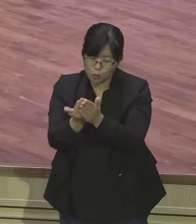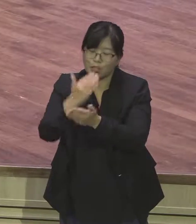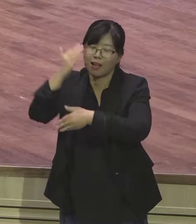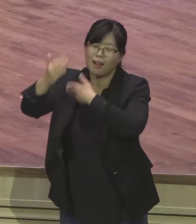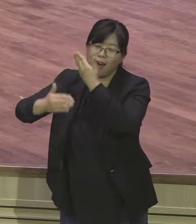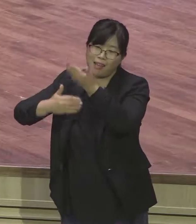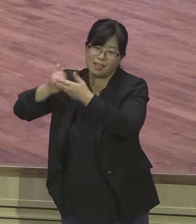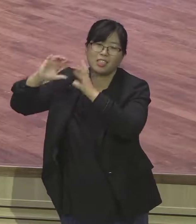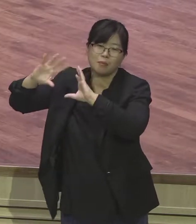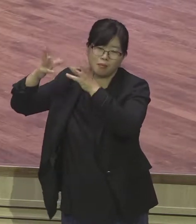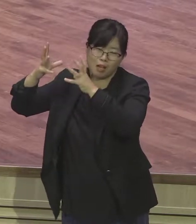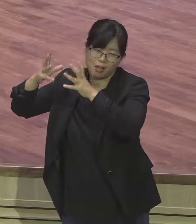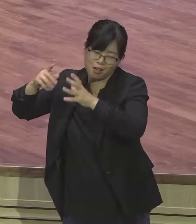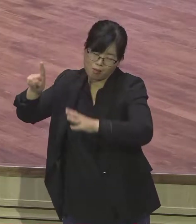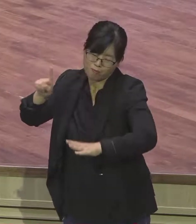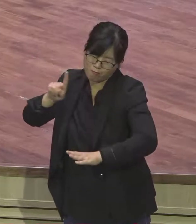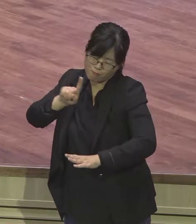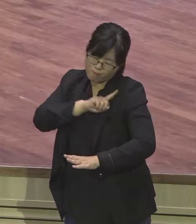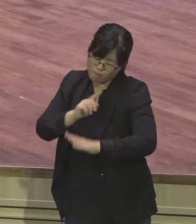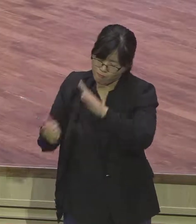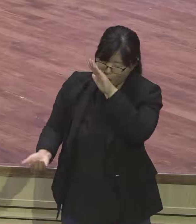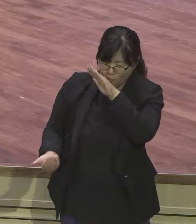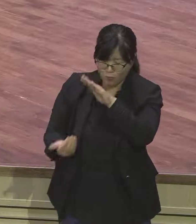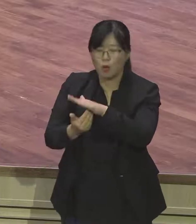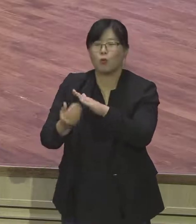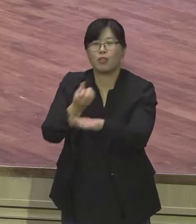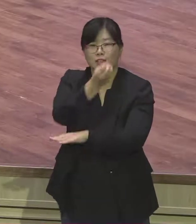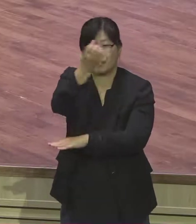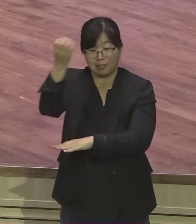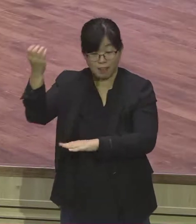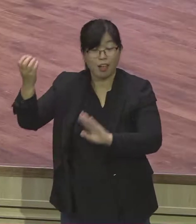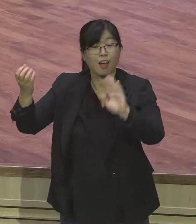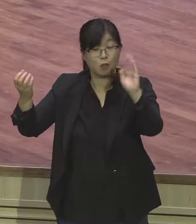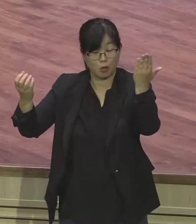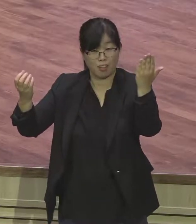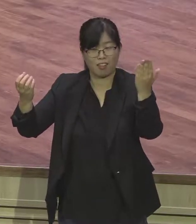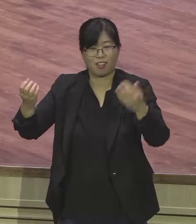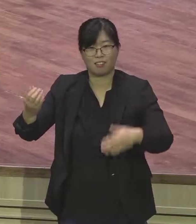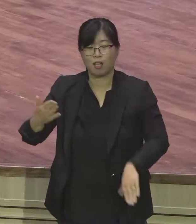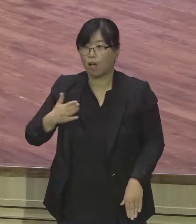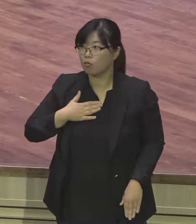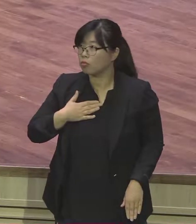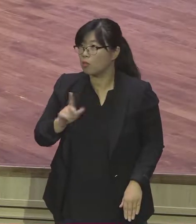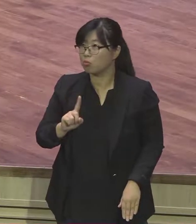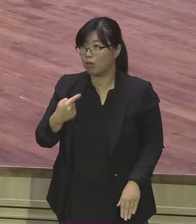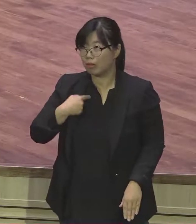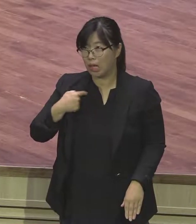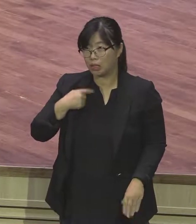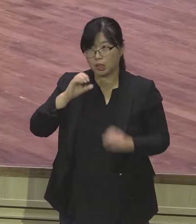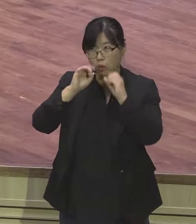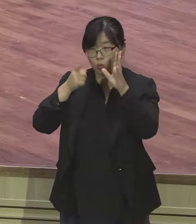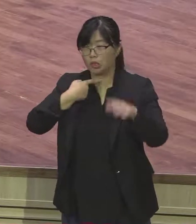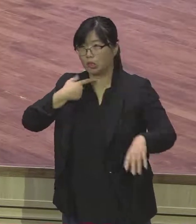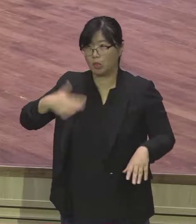그럼 나는 뭐냐 여러분도 하면 스타들이에요. 오늘 우리 전도한 천 천